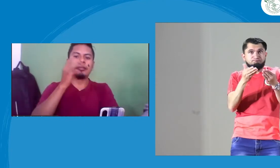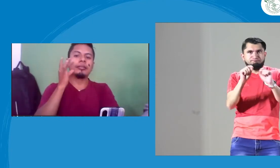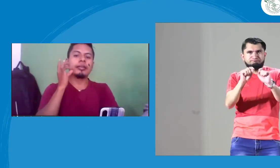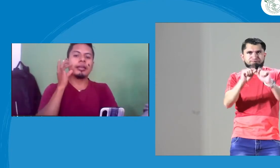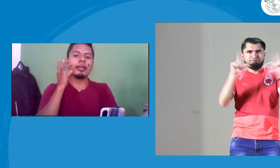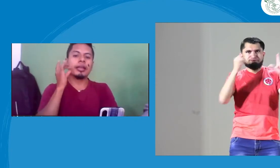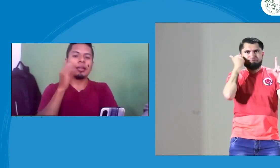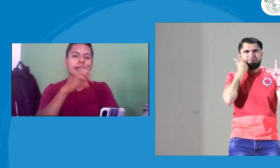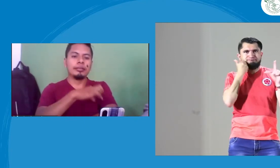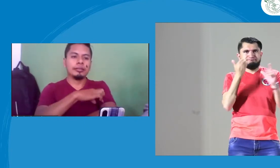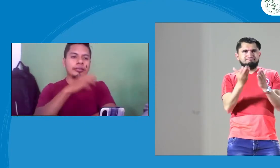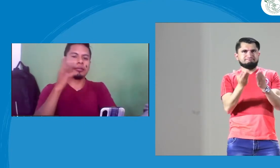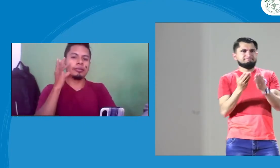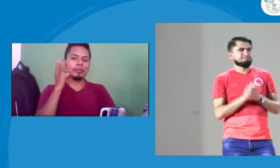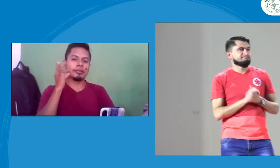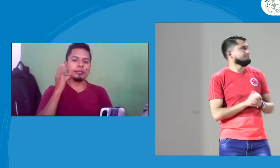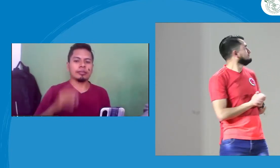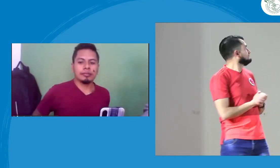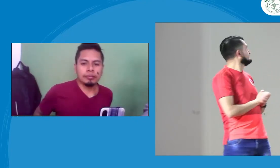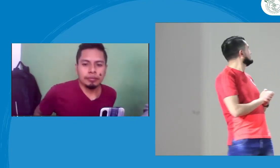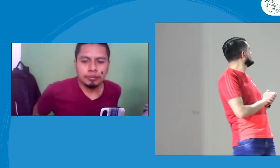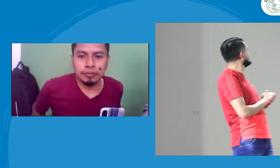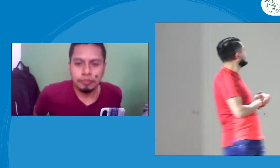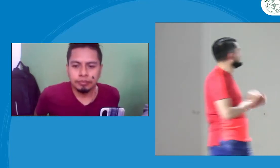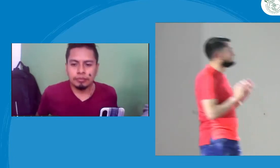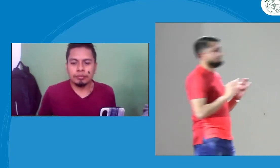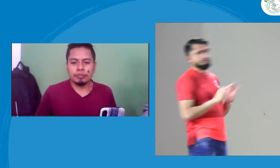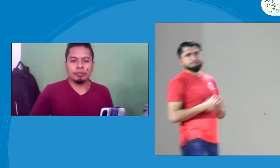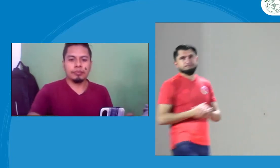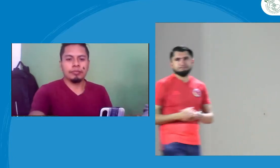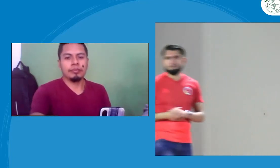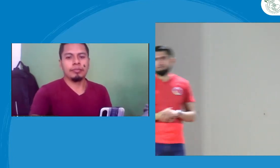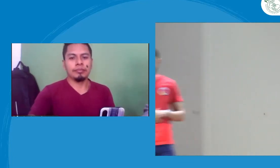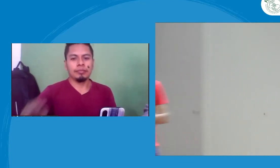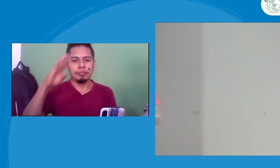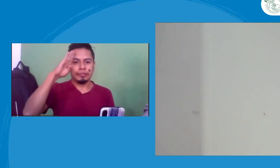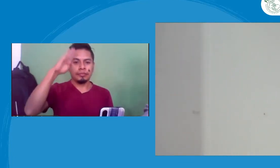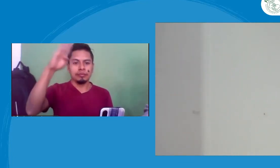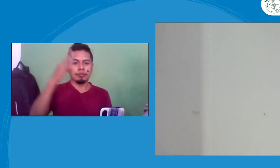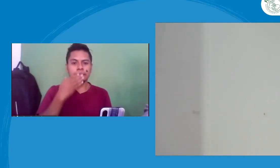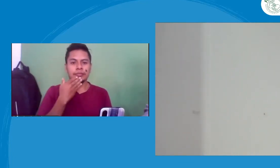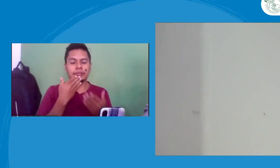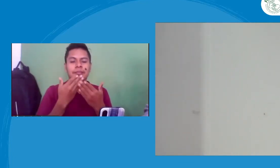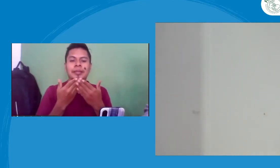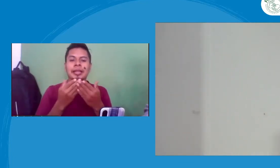nosotros desde Putumayo. Orito. Carlos, tienes nuestra atención.